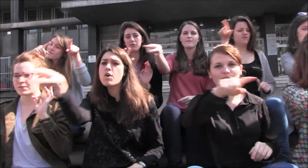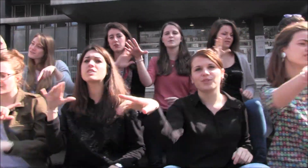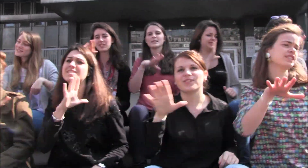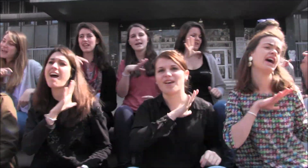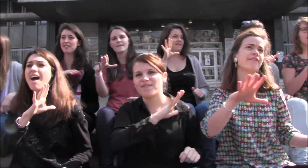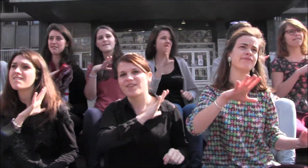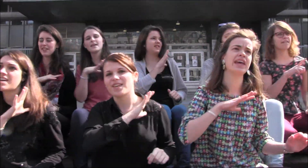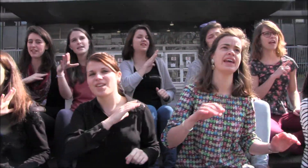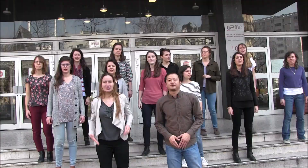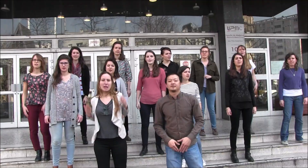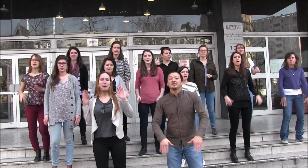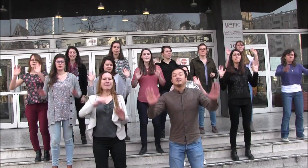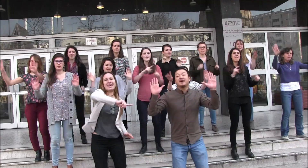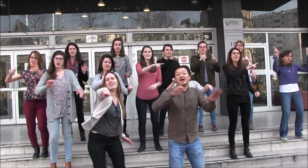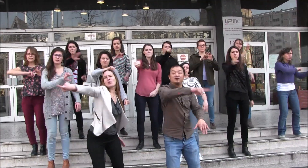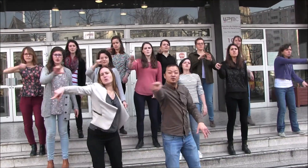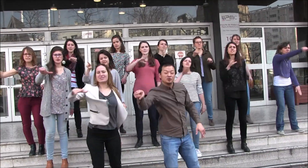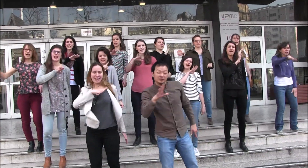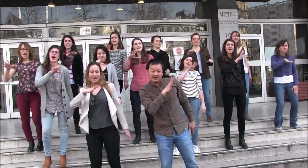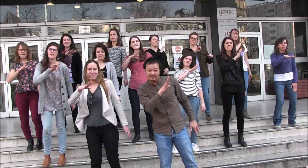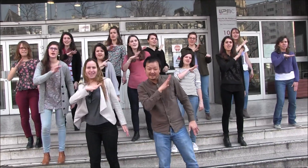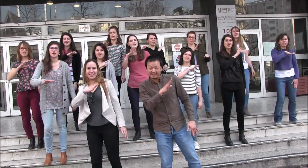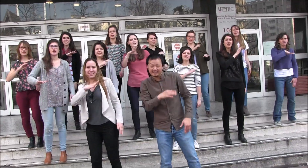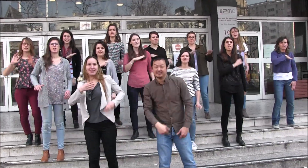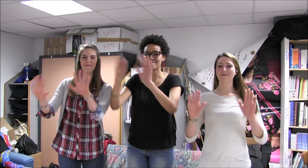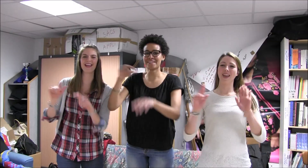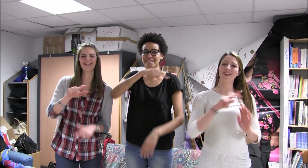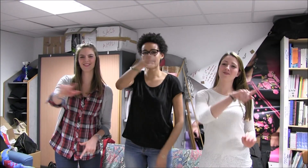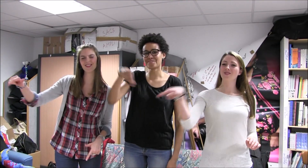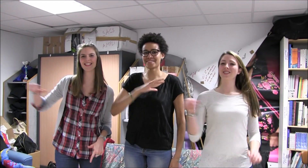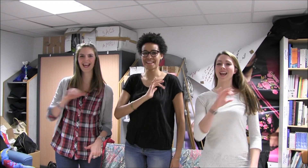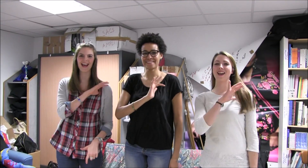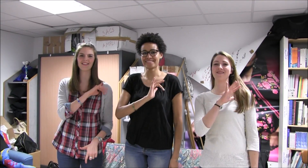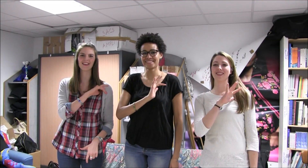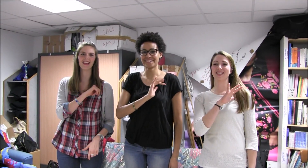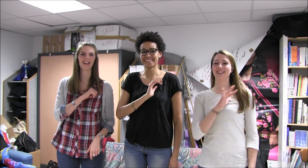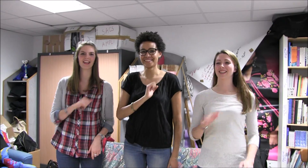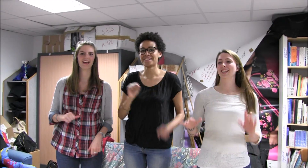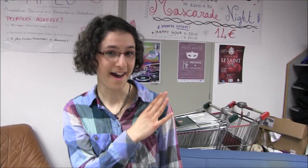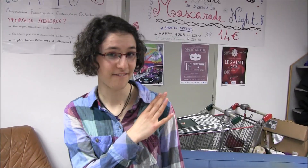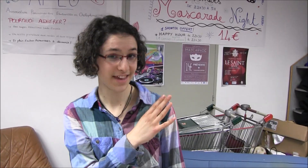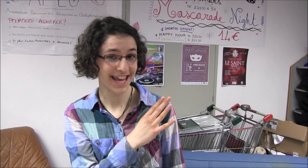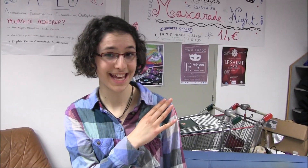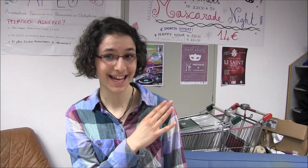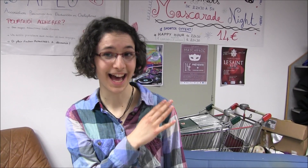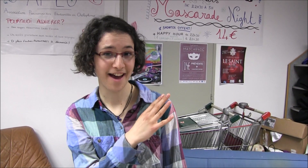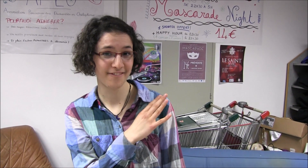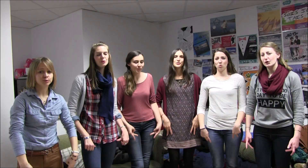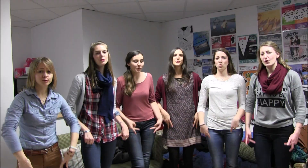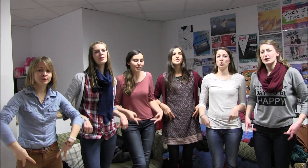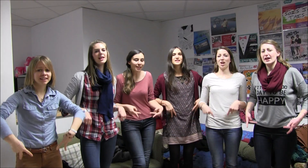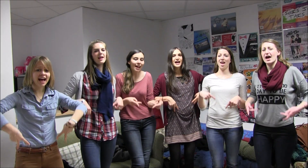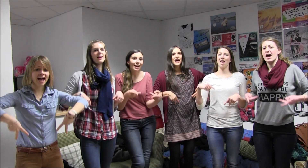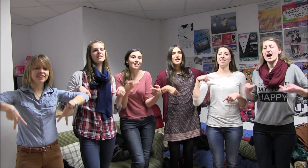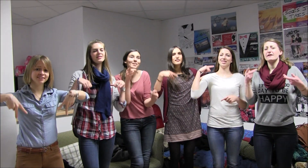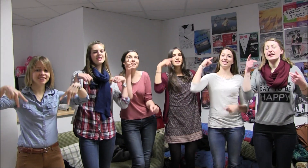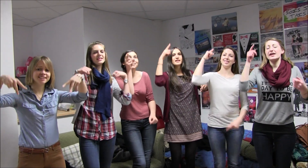avez, mais vous avez, oui vous avez Toute ta vie,